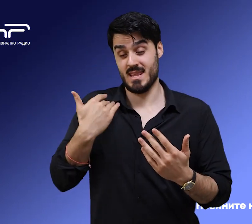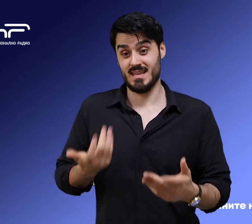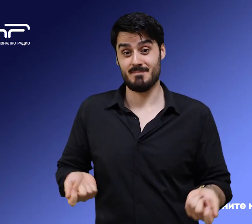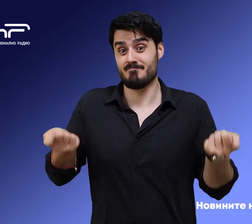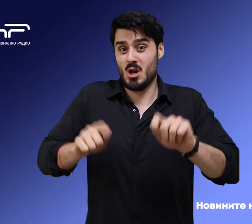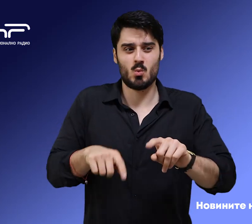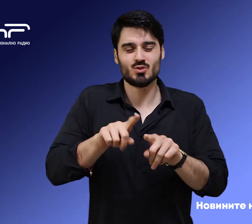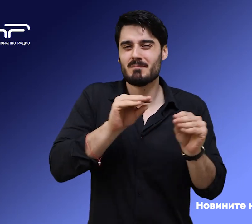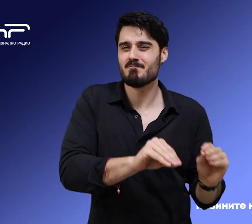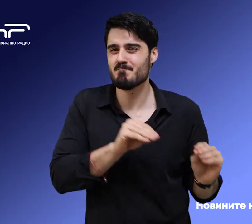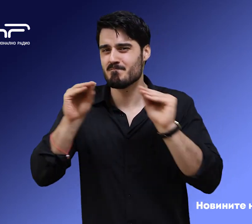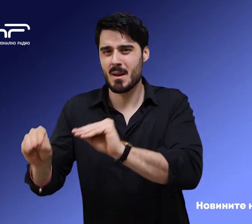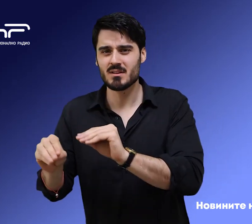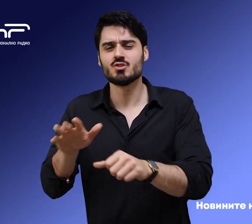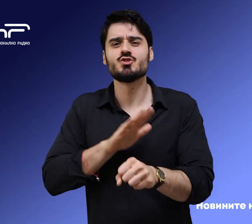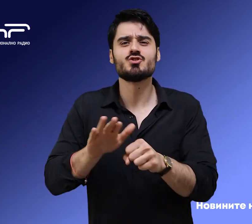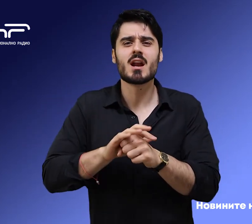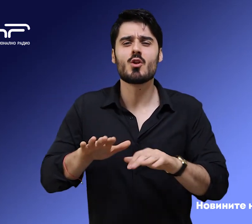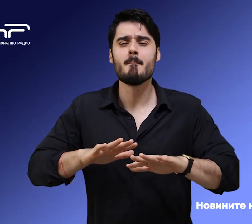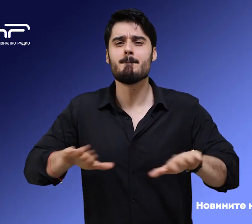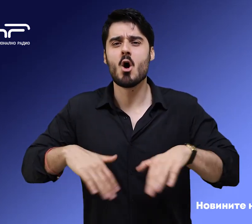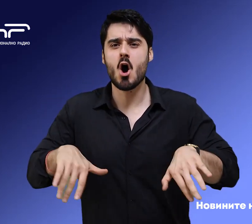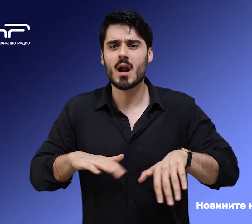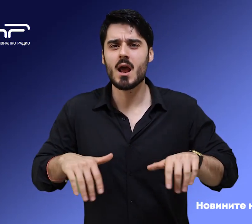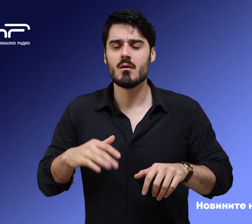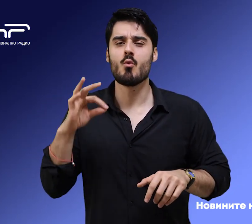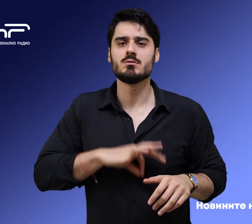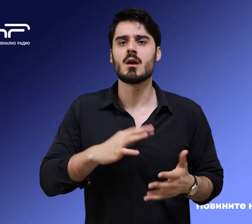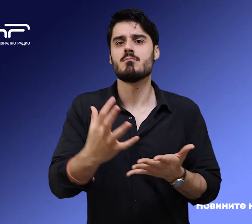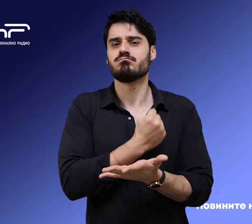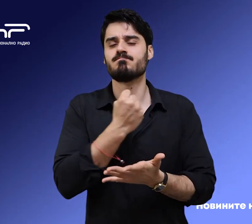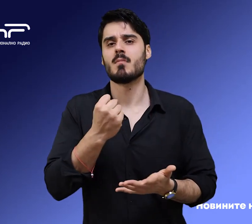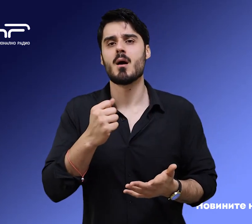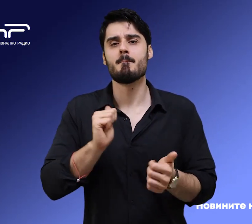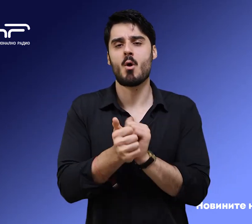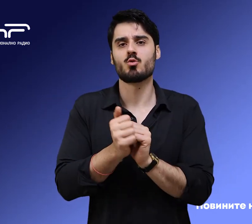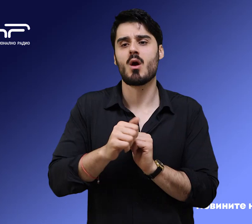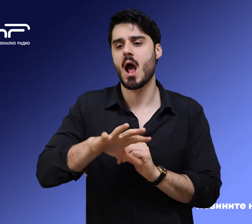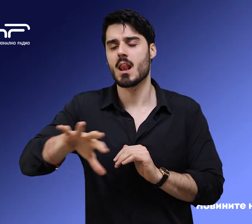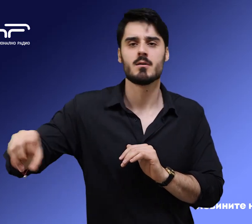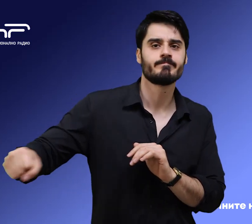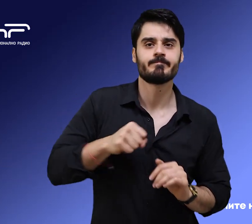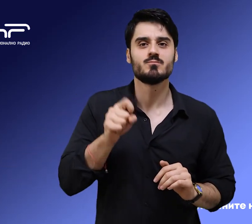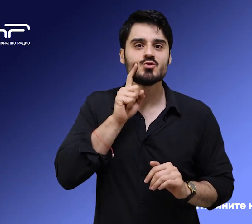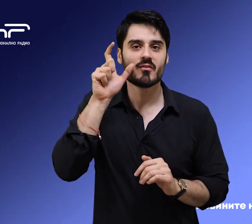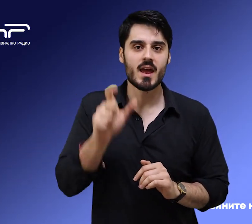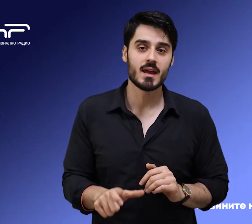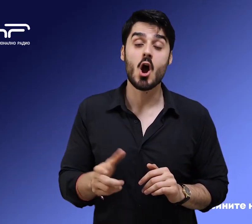трансферният прозорец у нас, Черномора успя да си осигурил слогите на португалското крило Едгар Пачеко. Още в футбол,